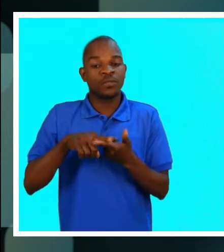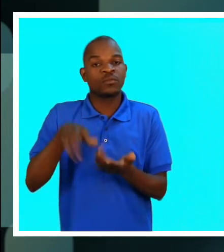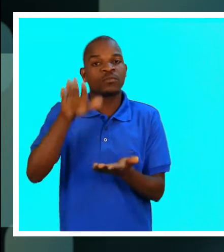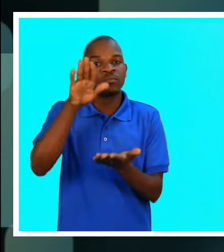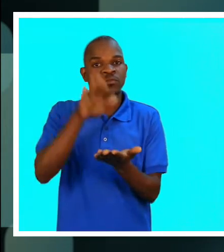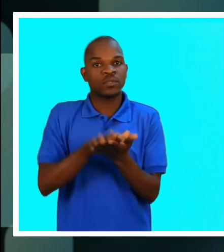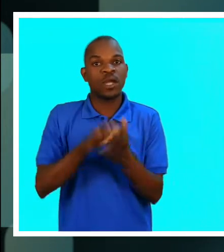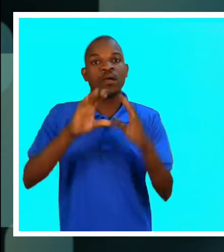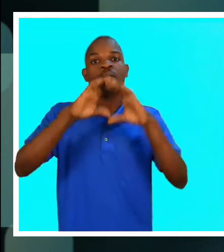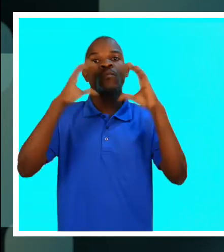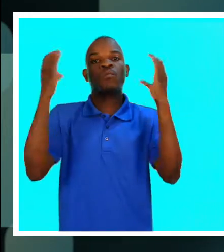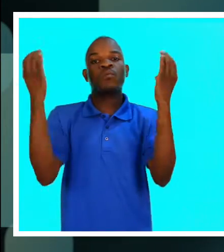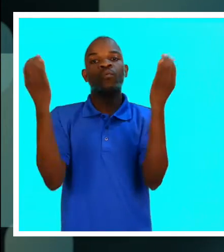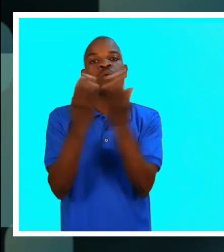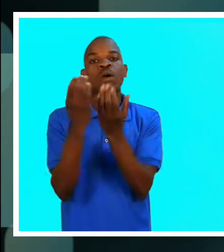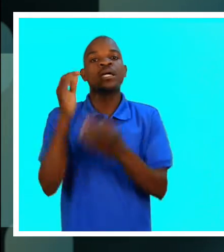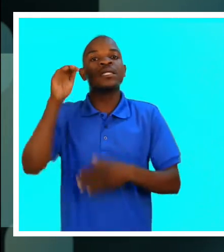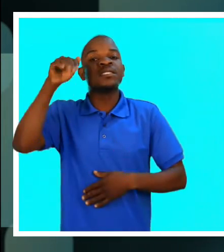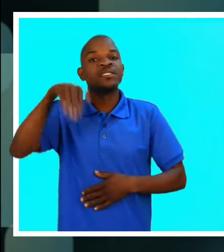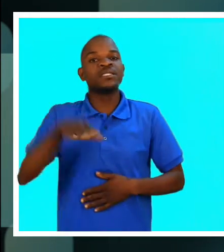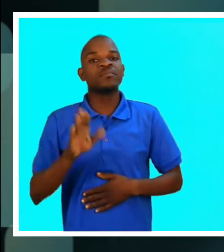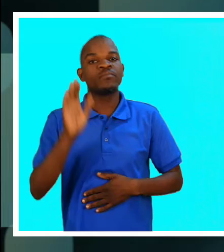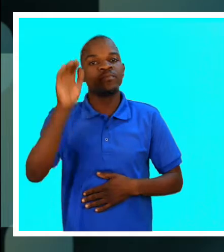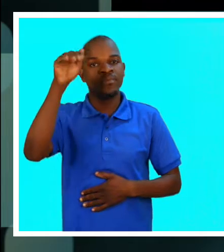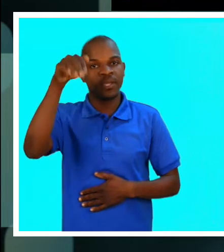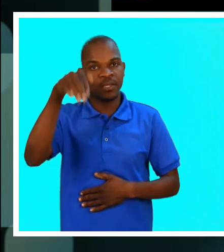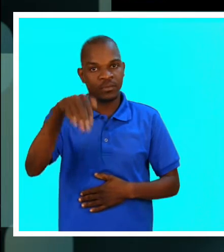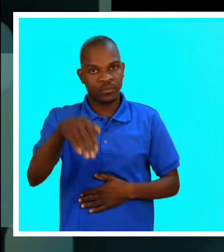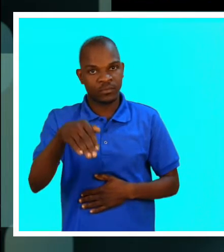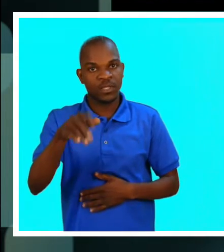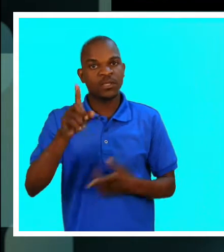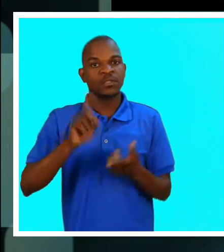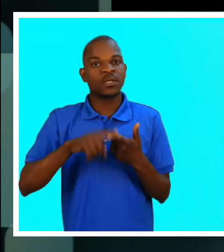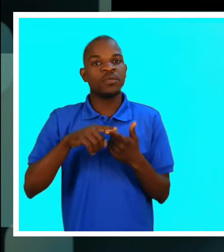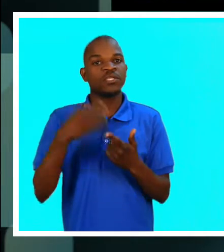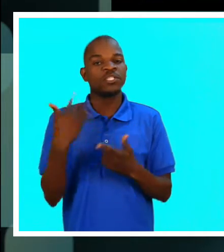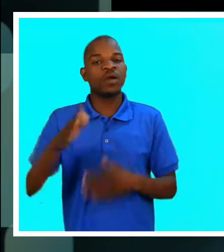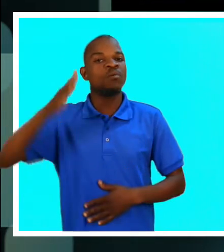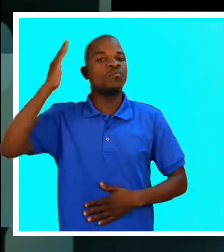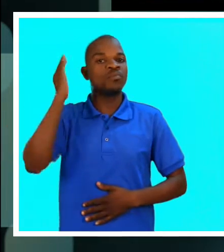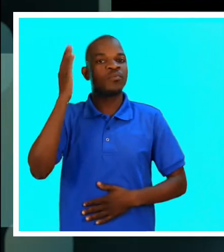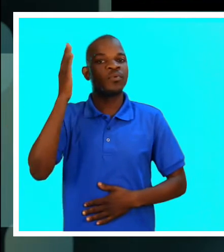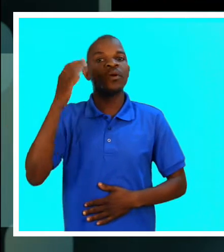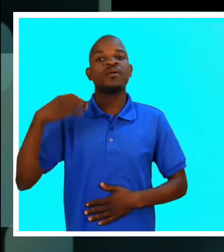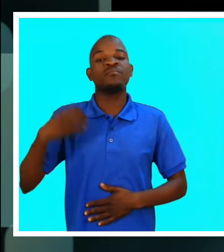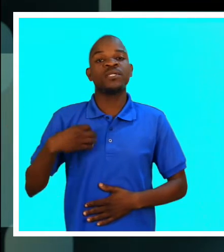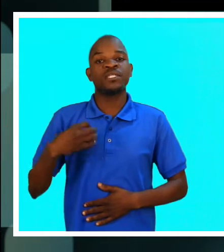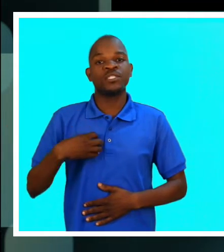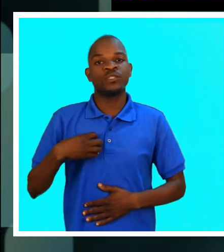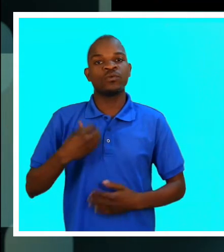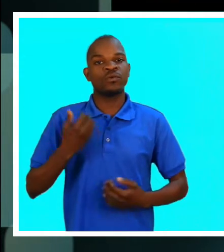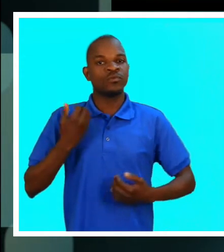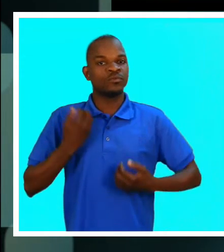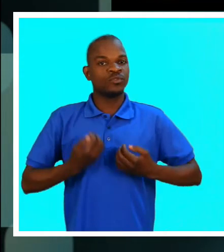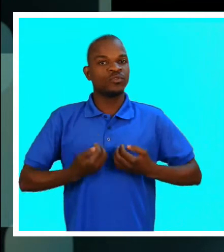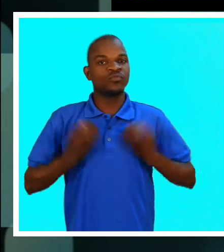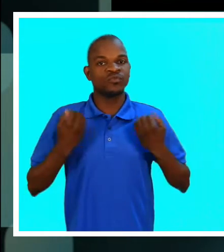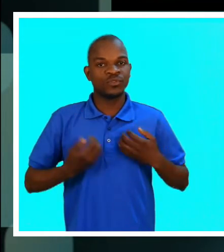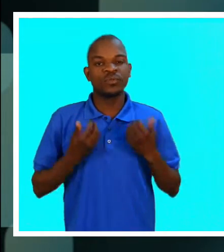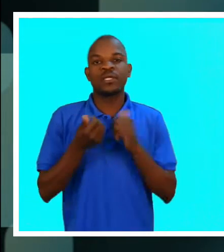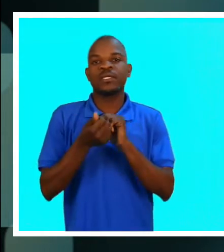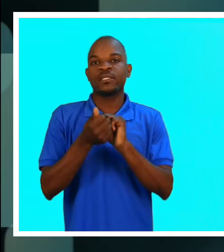A cerimónia teve lugar no Estádio Nacional do Zepeto. Foi dirigida pelo Ministro da